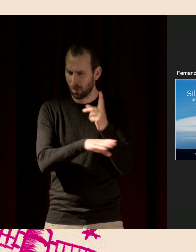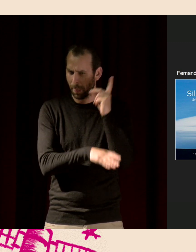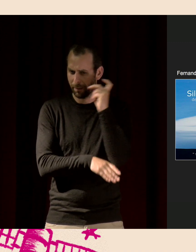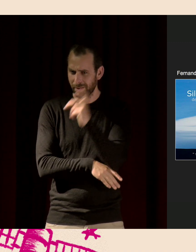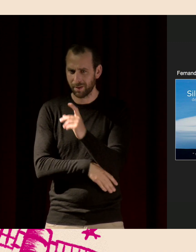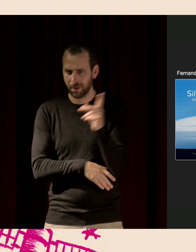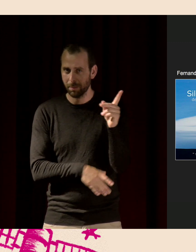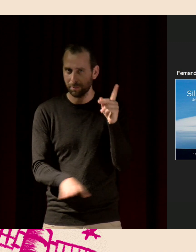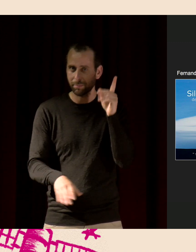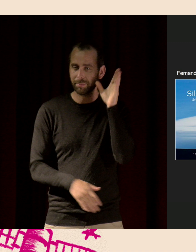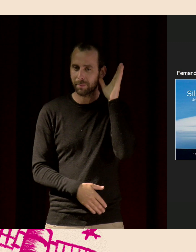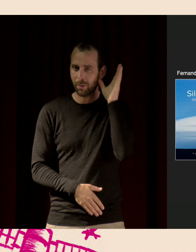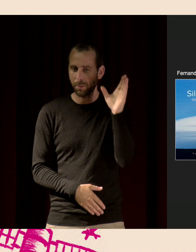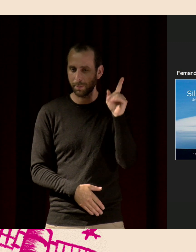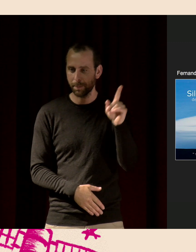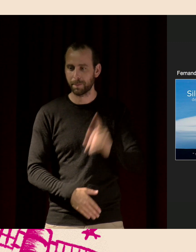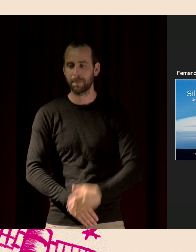et Olivier Namblar. J'ai oublié son frère.